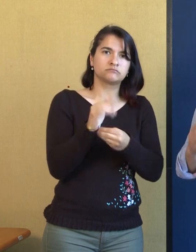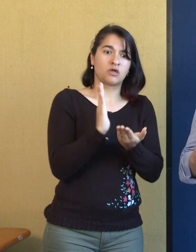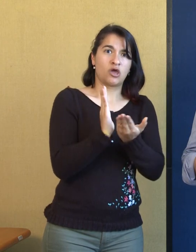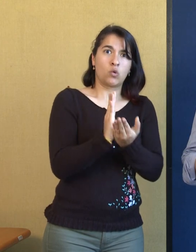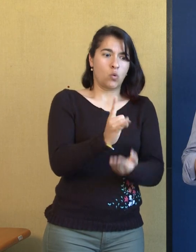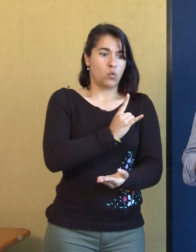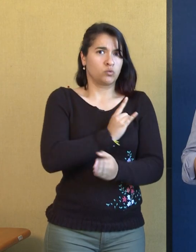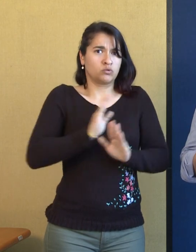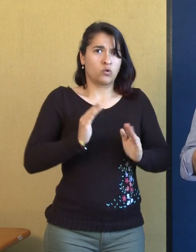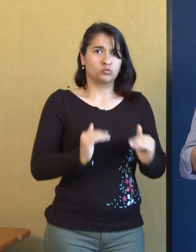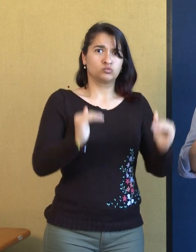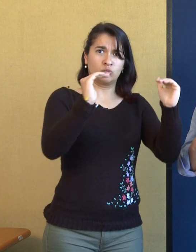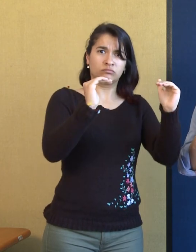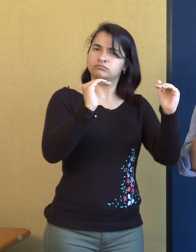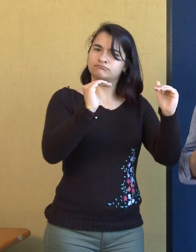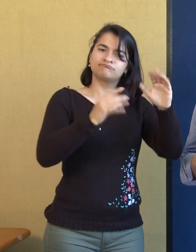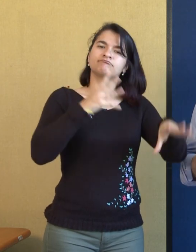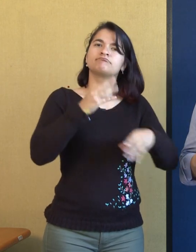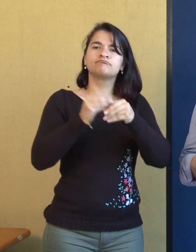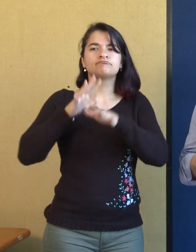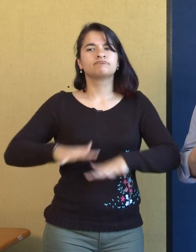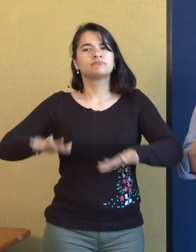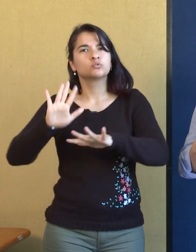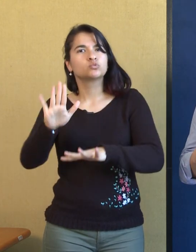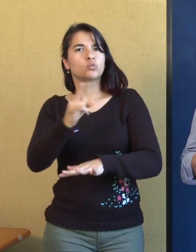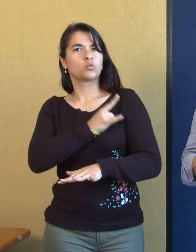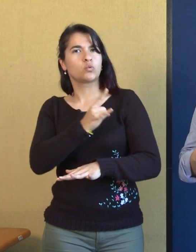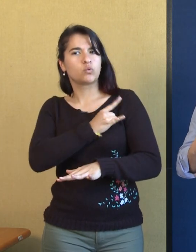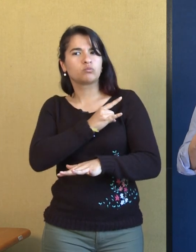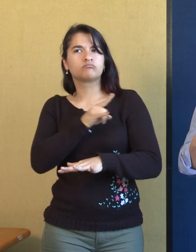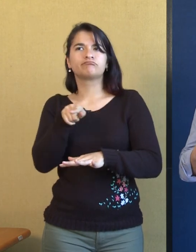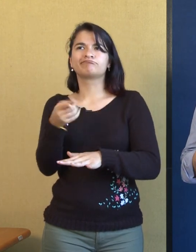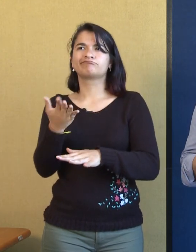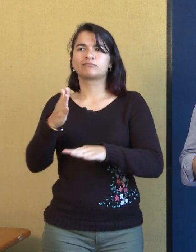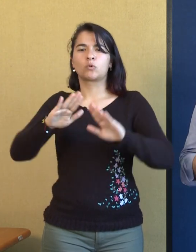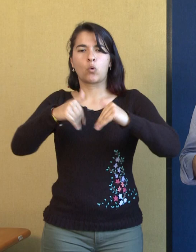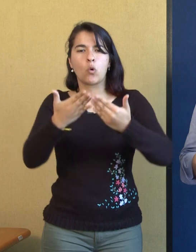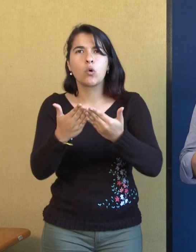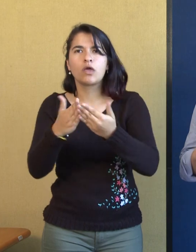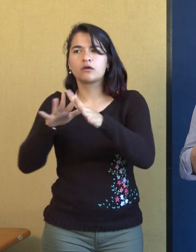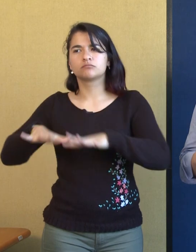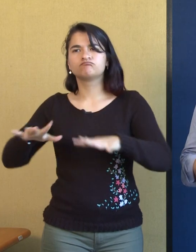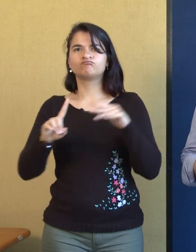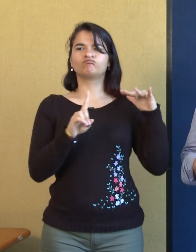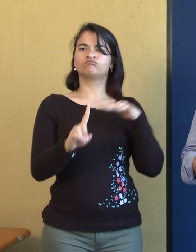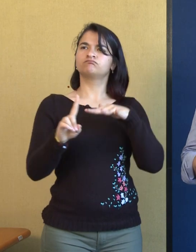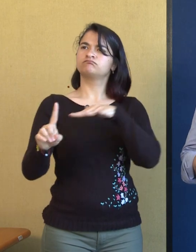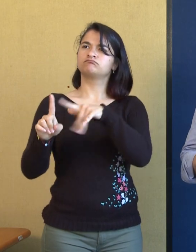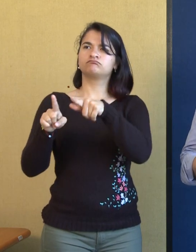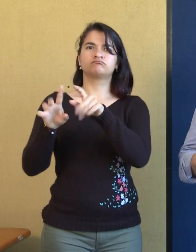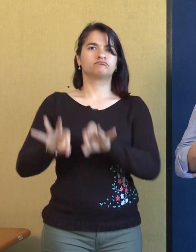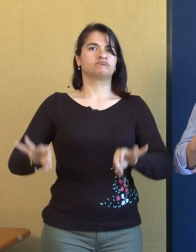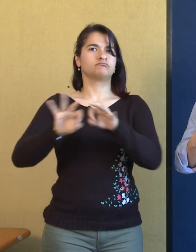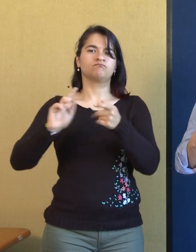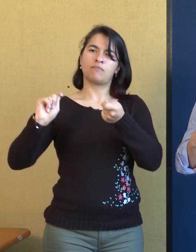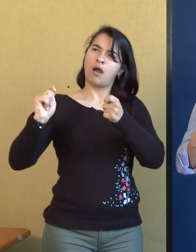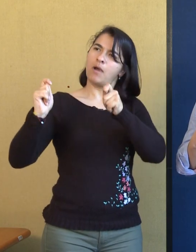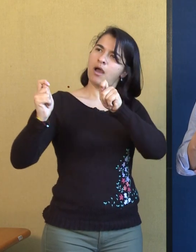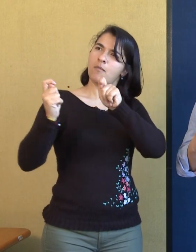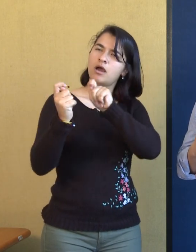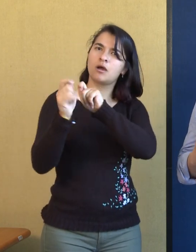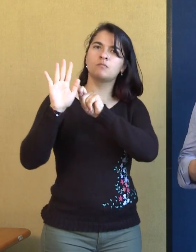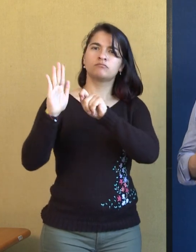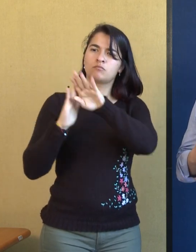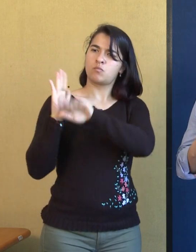nuestros egresados tienen un campo de trabajo importante y debemos tener una incidencia importante. Es de